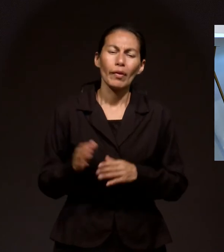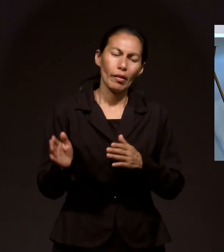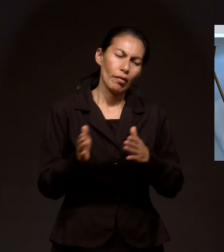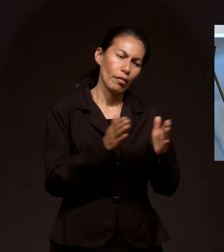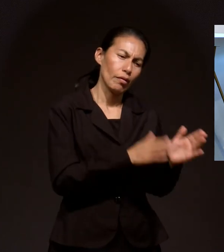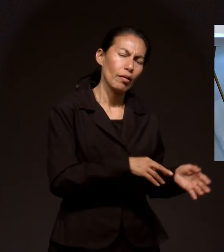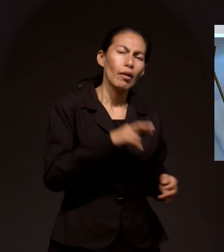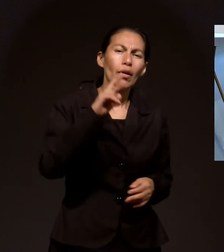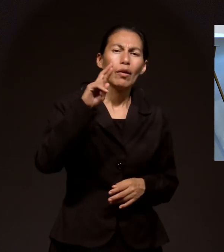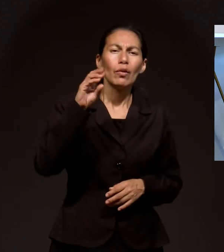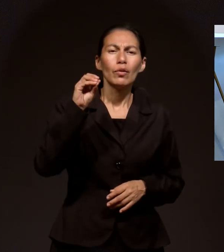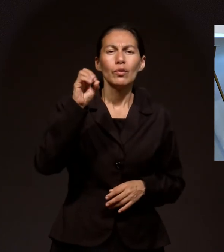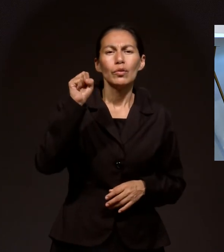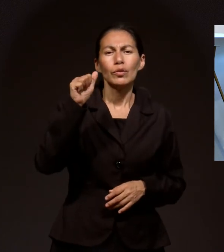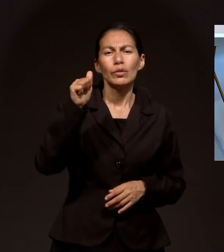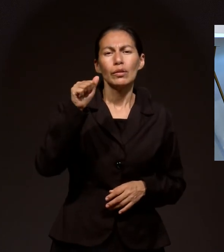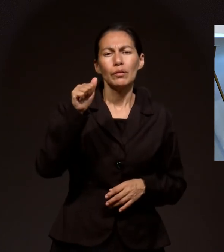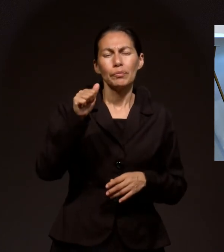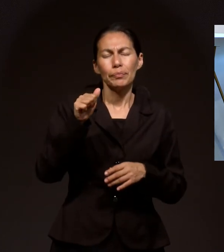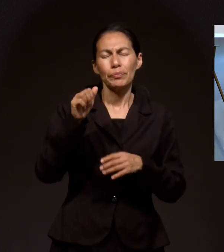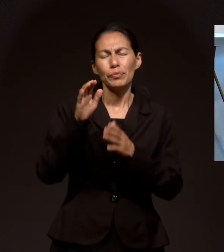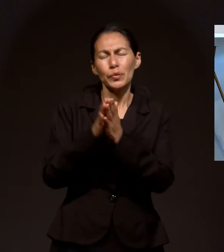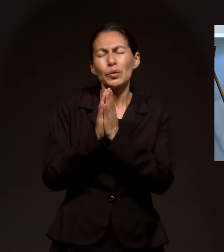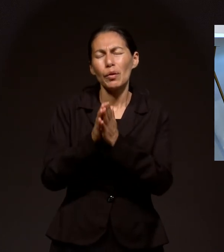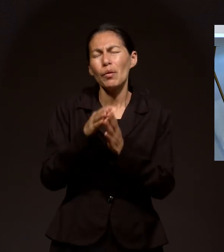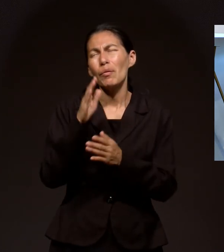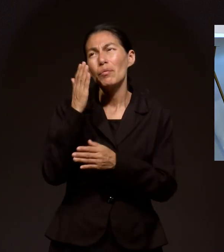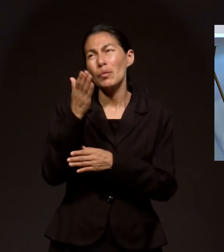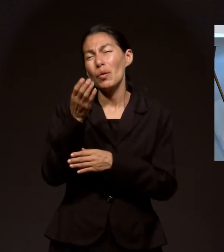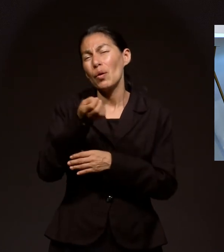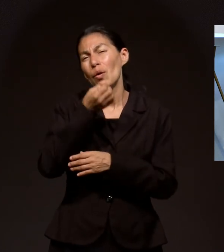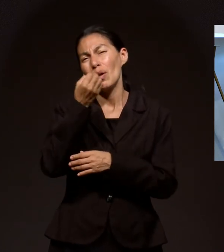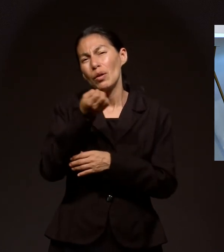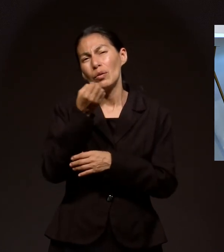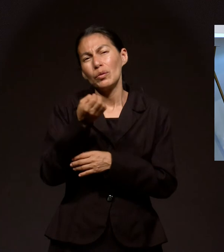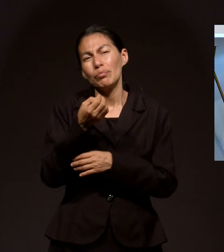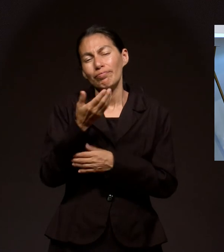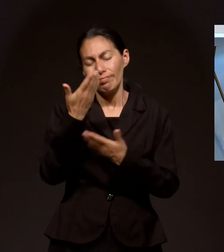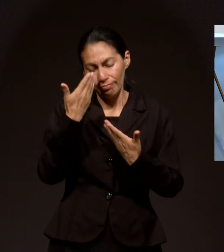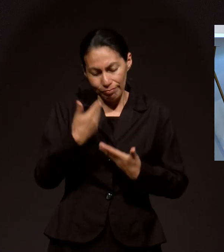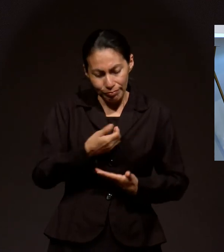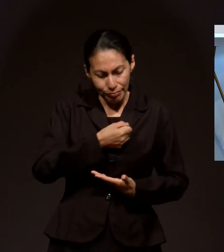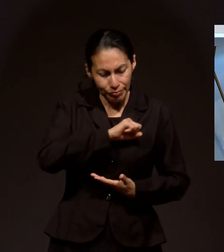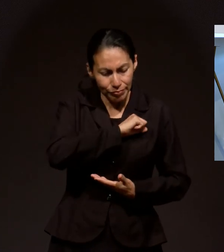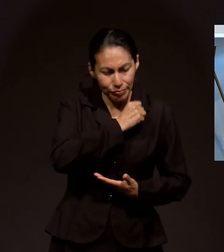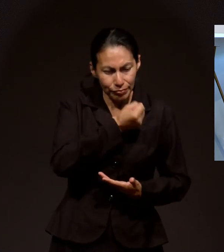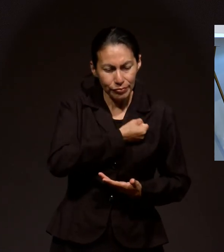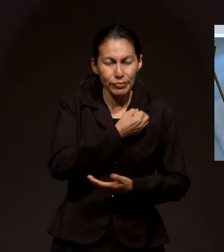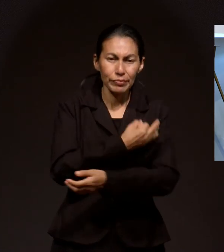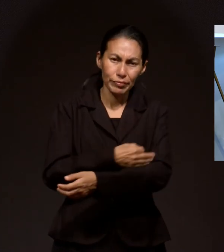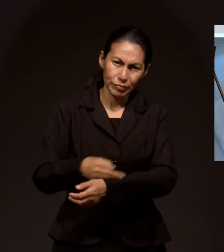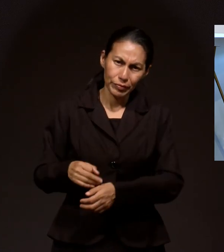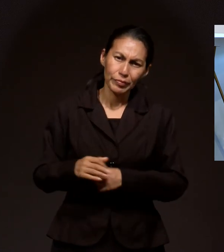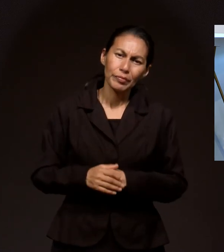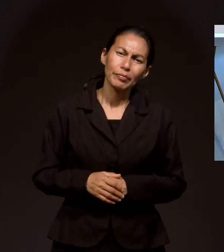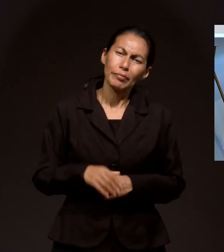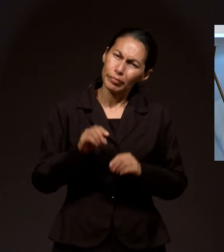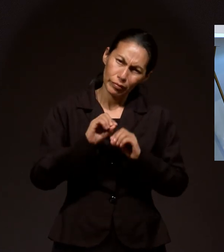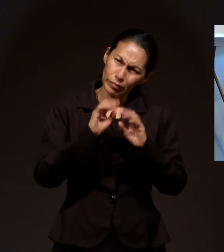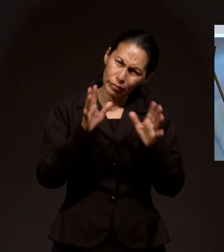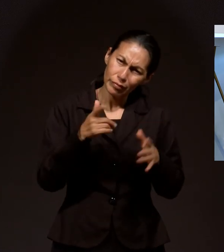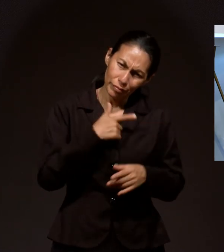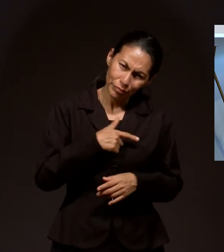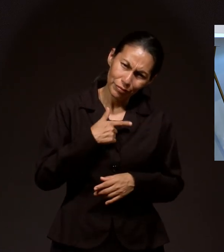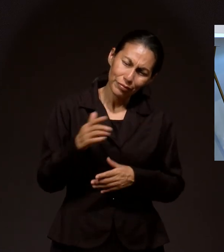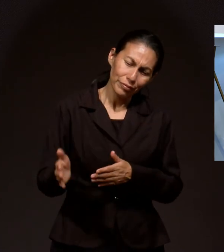Rosa Magdalena Buenas noches Pido oración Por mi salud Y mi familia Muchas gracias Estaremos orando Por ti Rosa Con